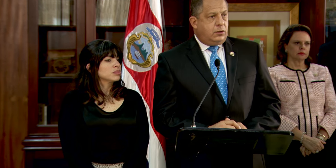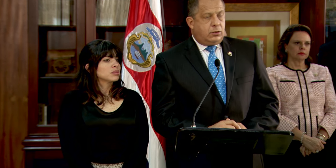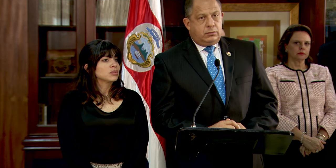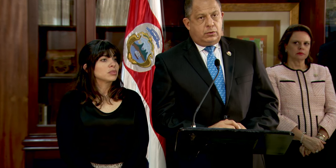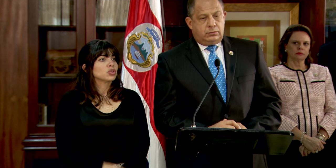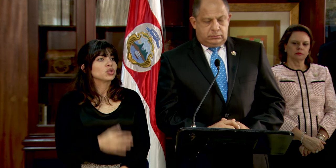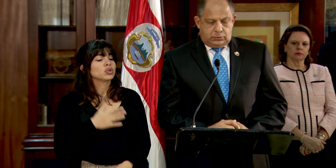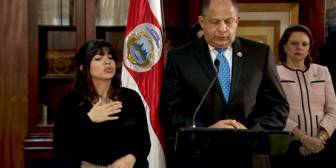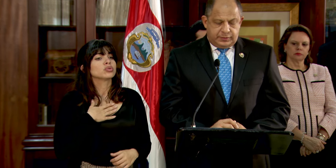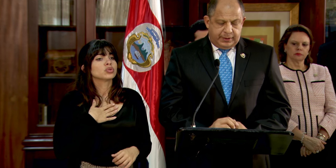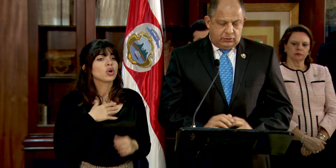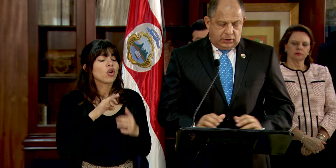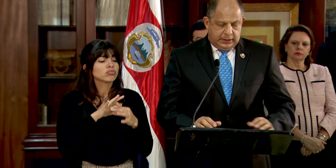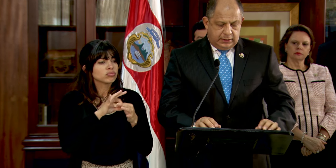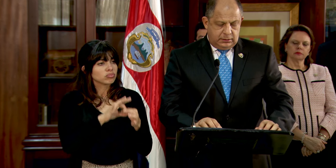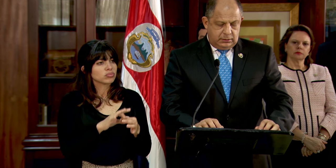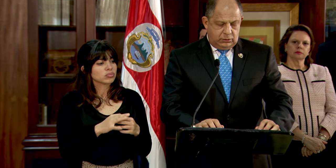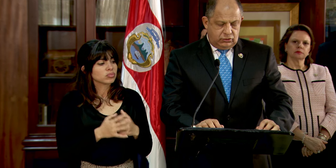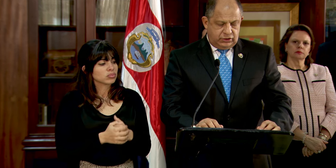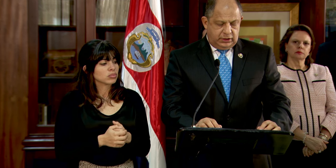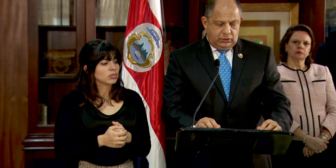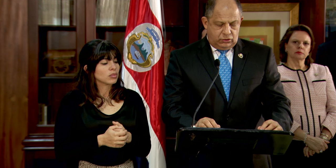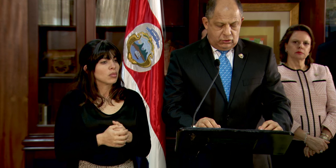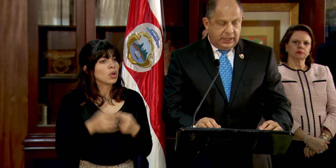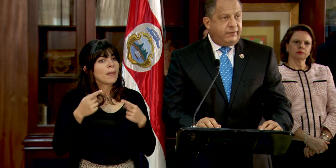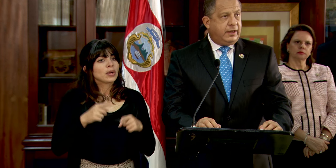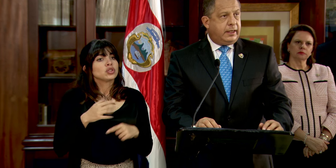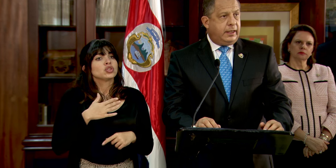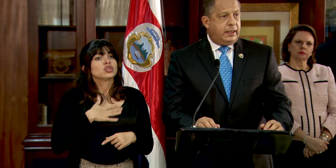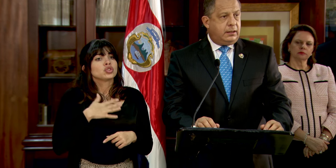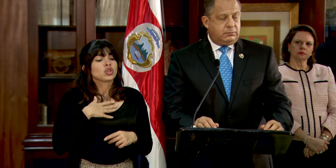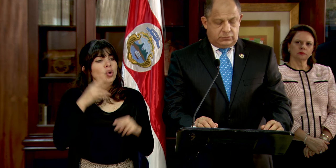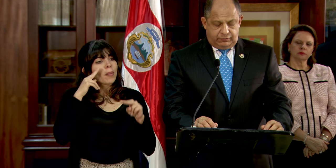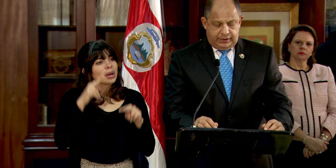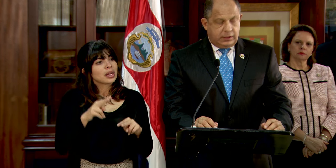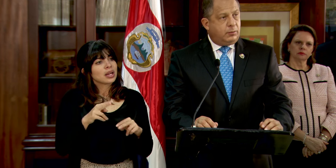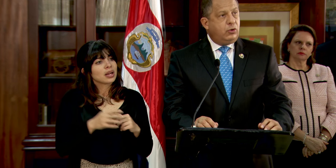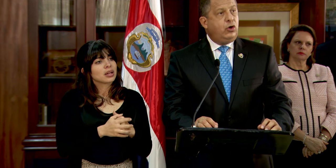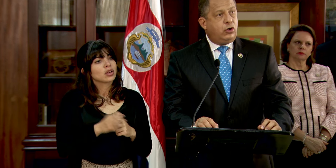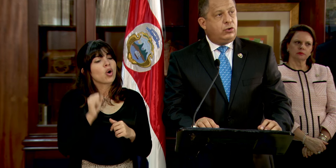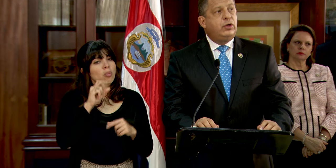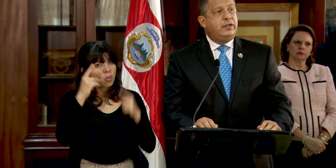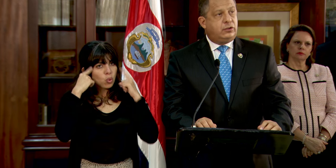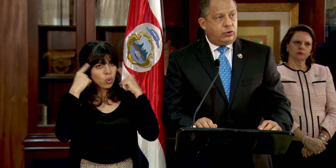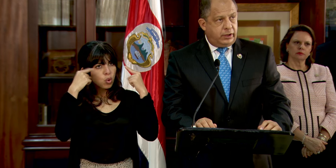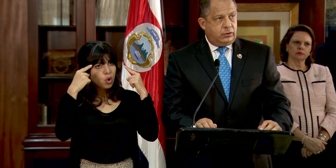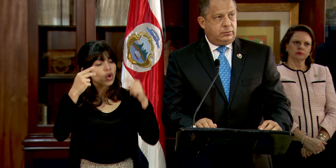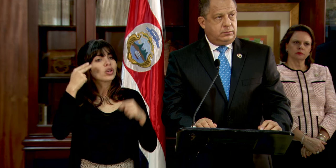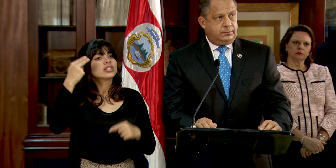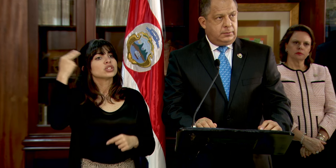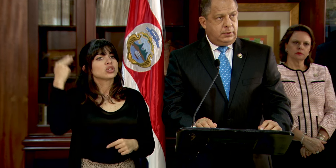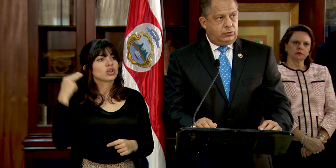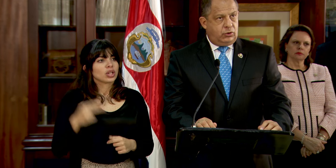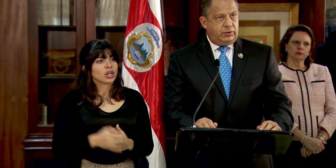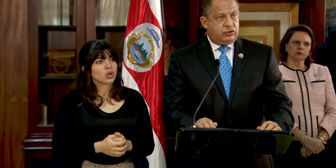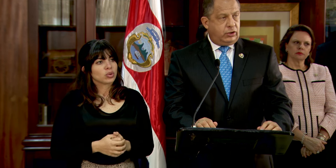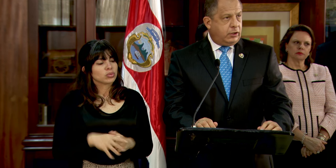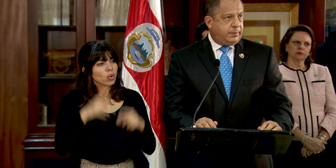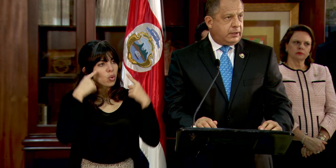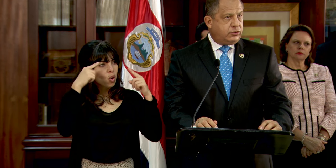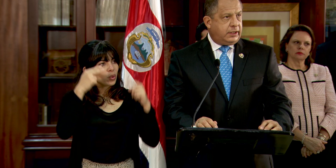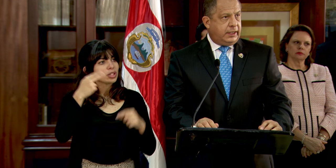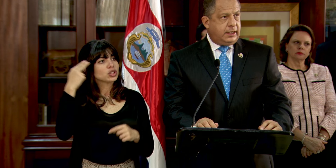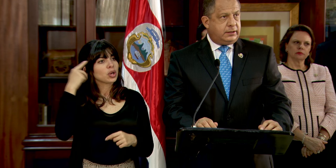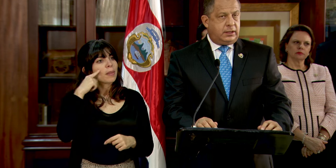Sí, yo con respecto a lo sucedido, yo lo calificaría, Sofía, como un logro histórico. Es un logro